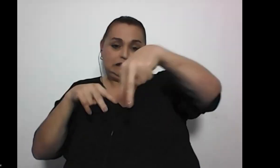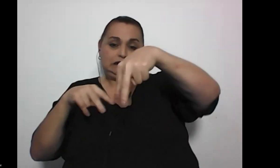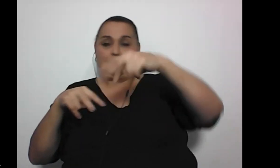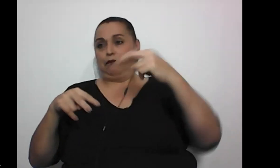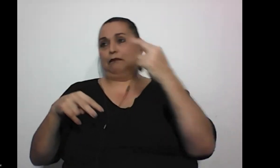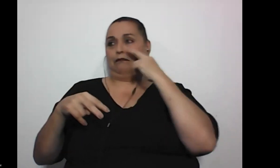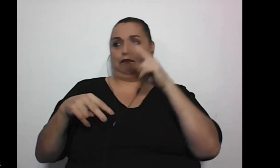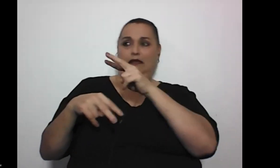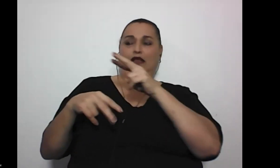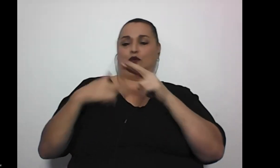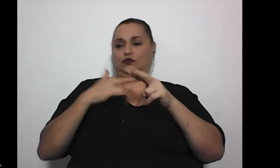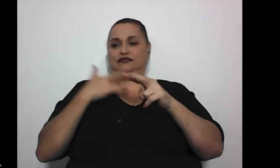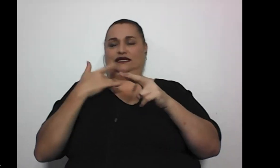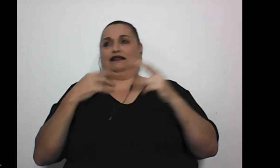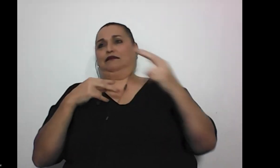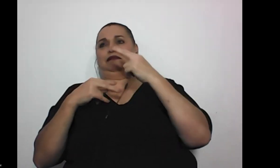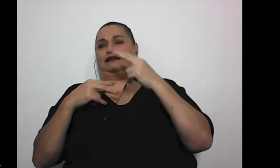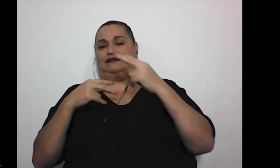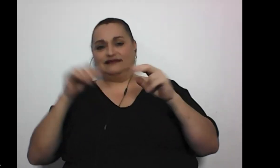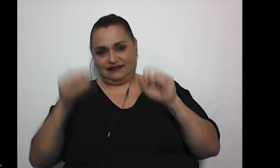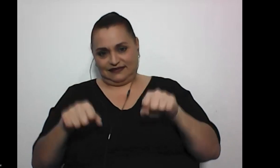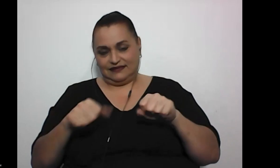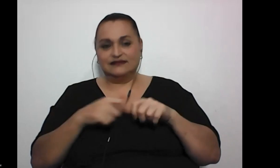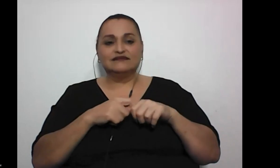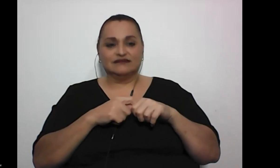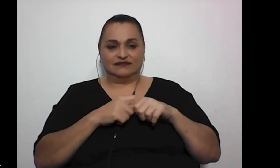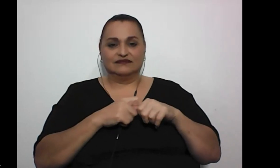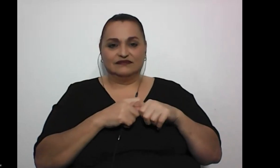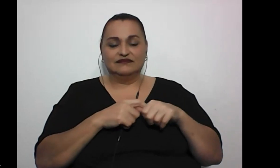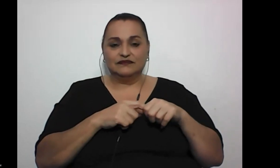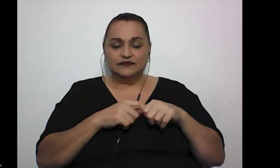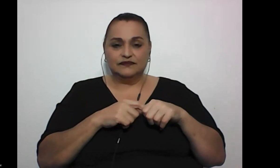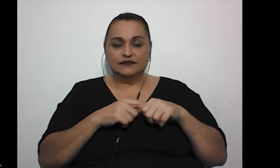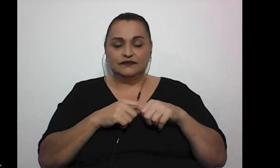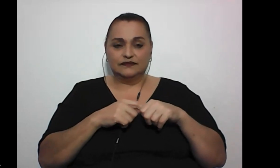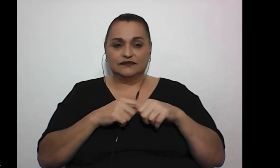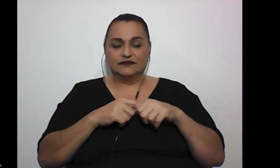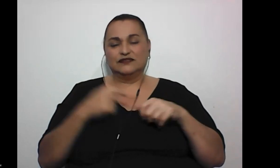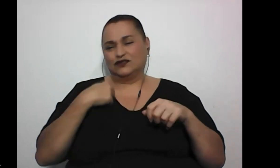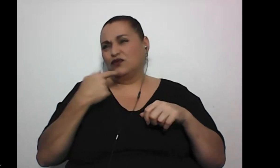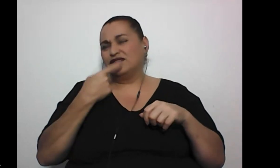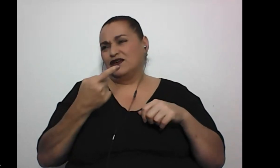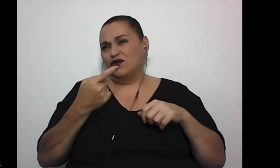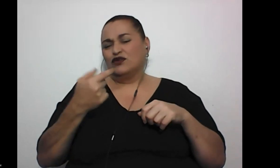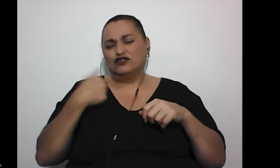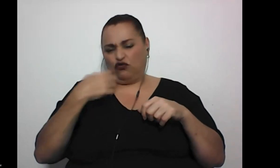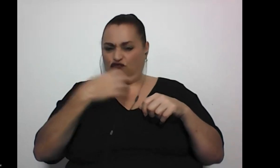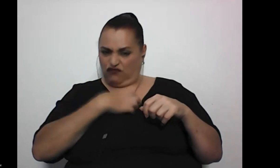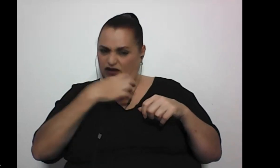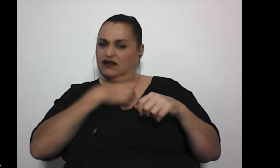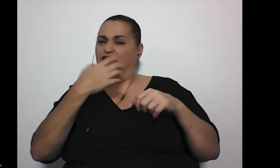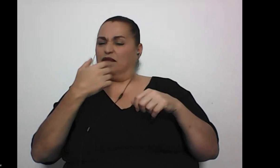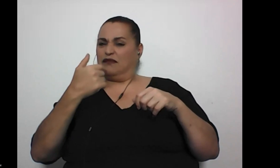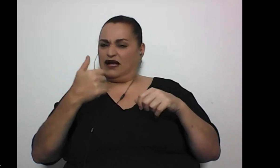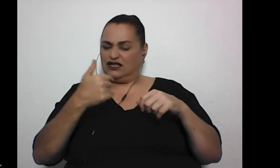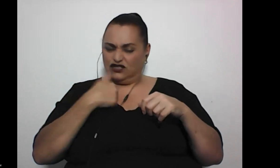a uno viendo y uno siente la mirada encima ¿verdad? y y yo digo o sea yo he reclamado he hecho